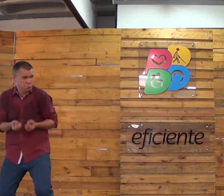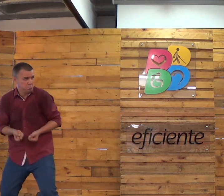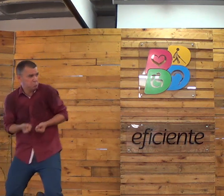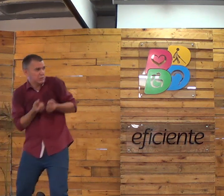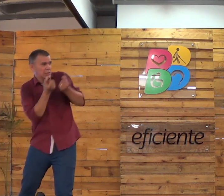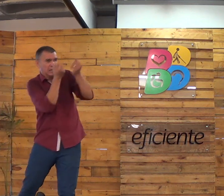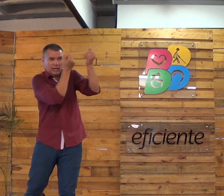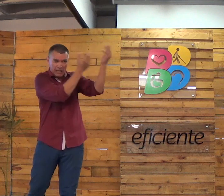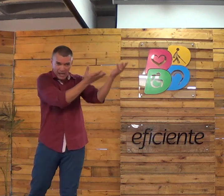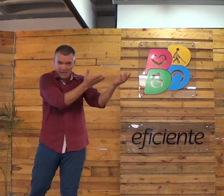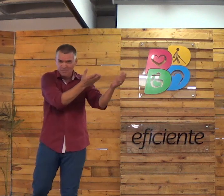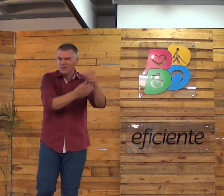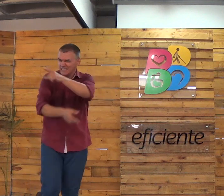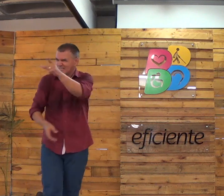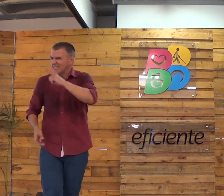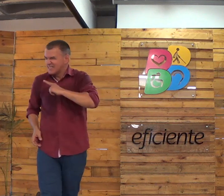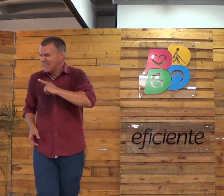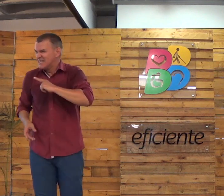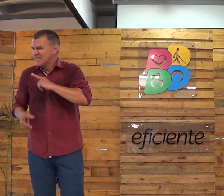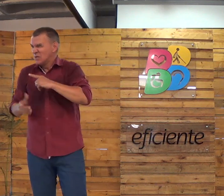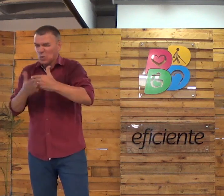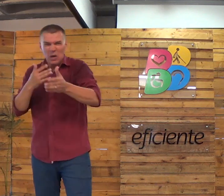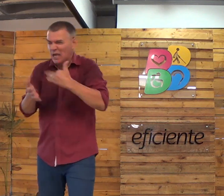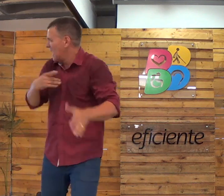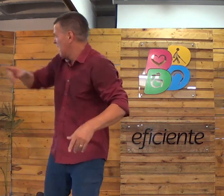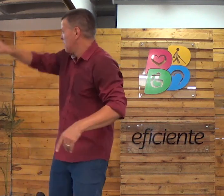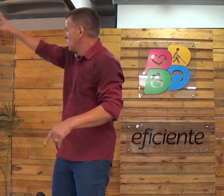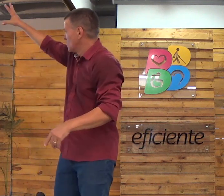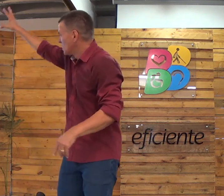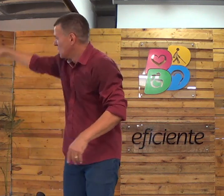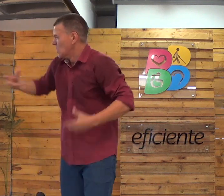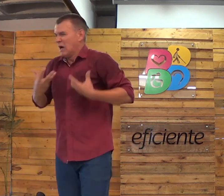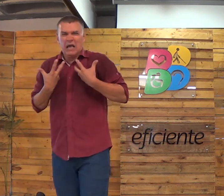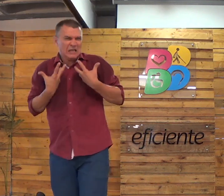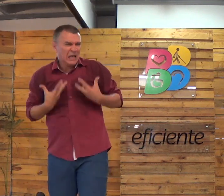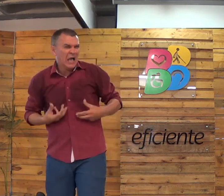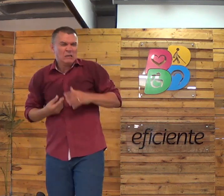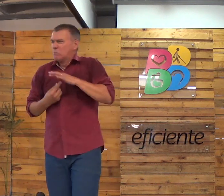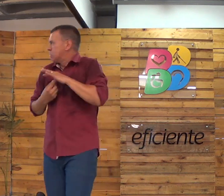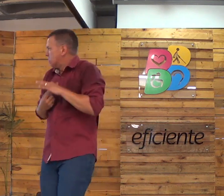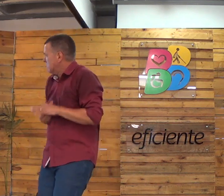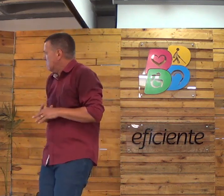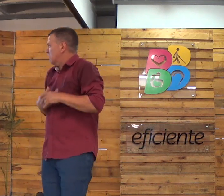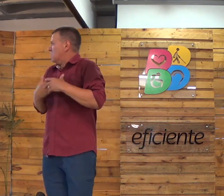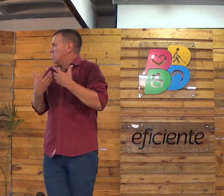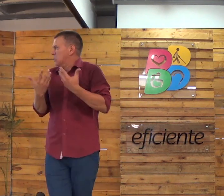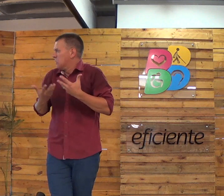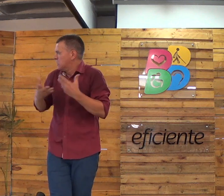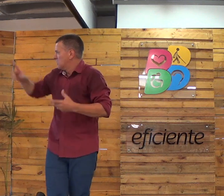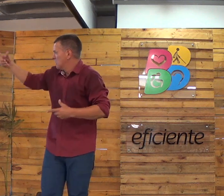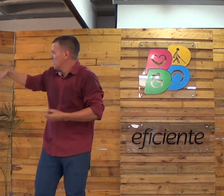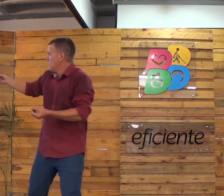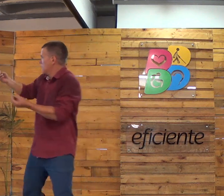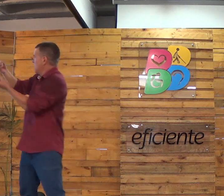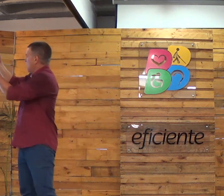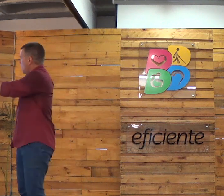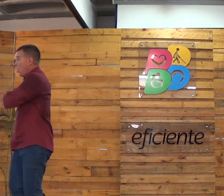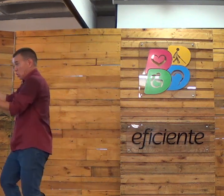Olha só. Todas as suas cargas. Não sei se você se sente cansado, oprimido. Se o julgo é